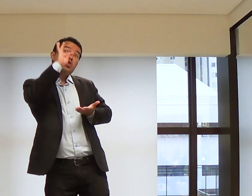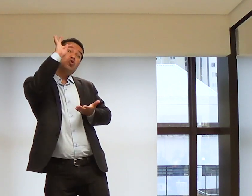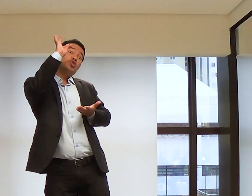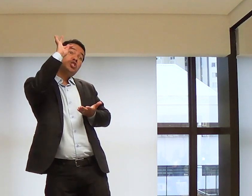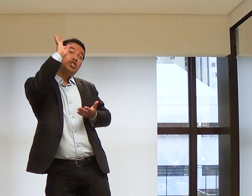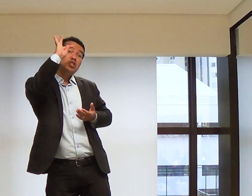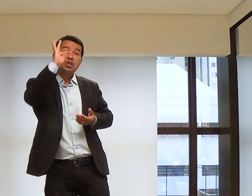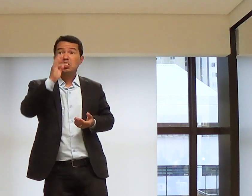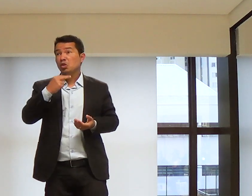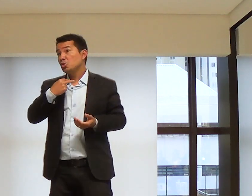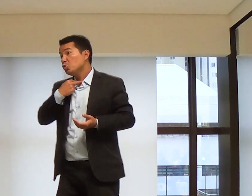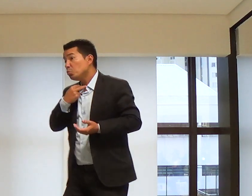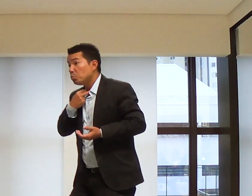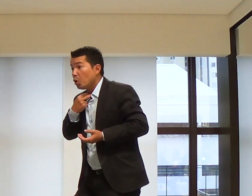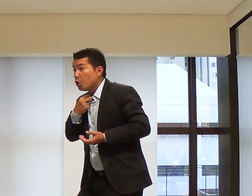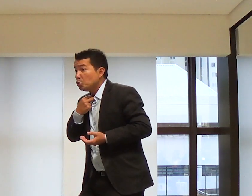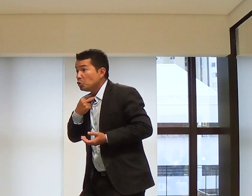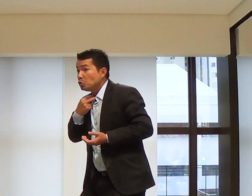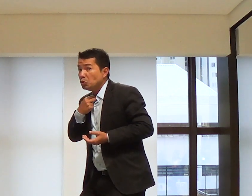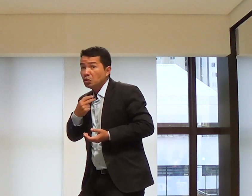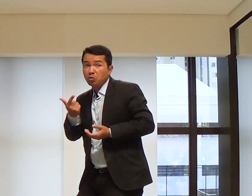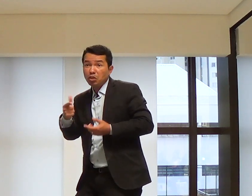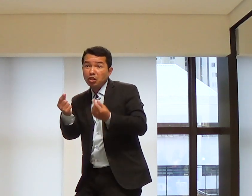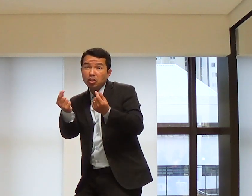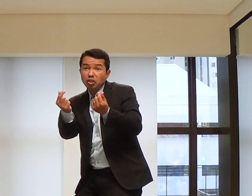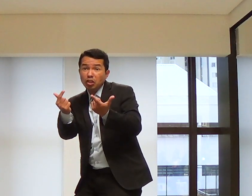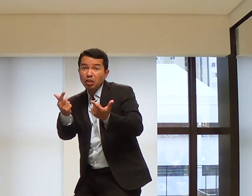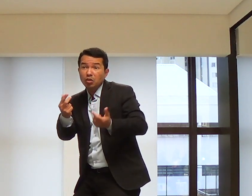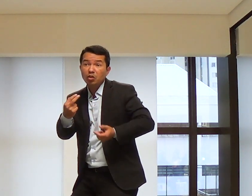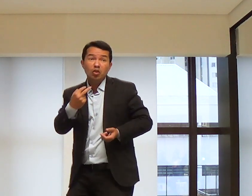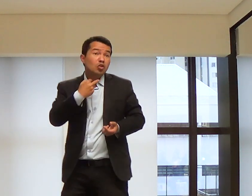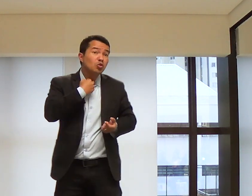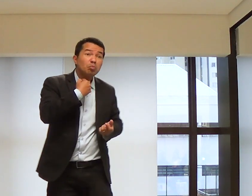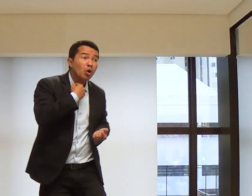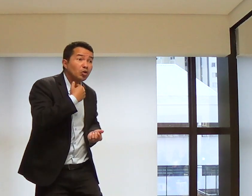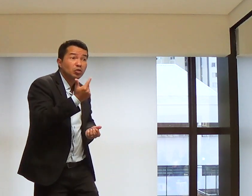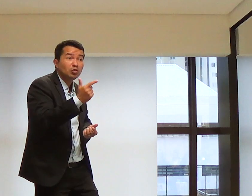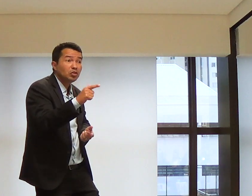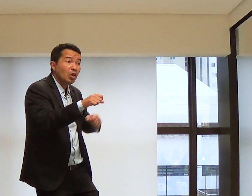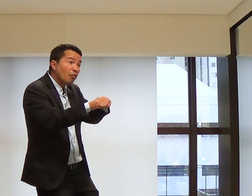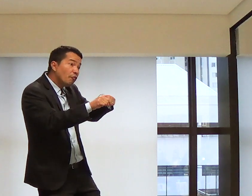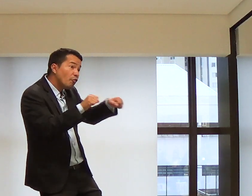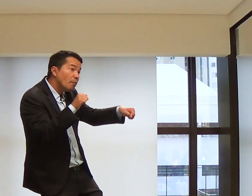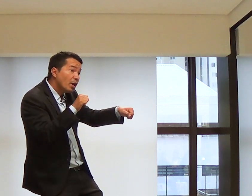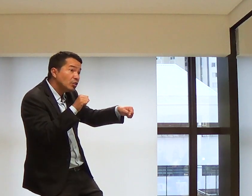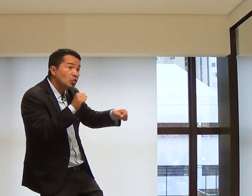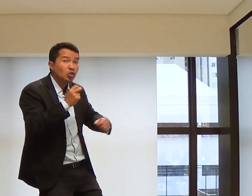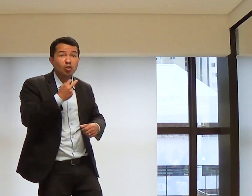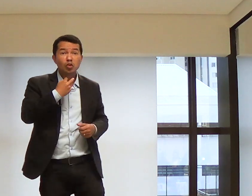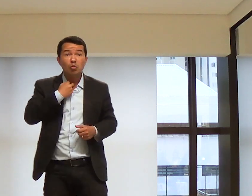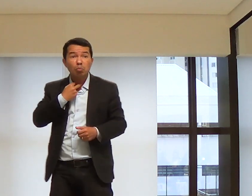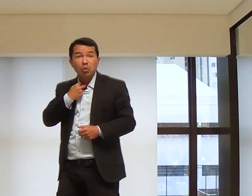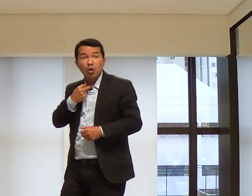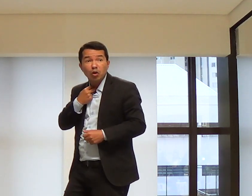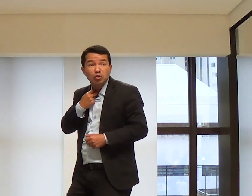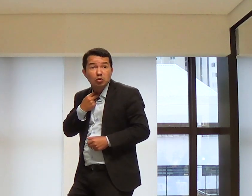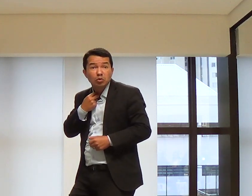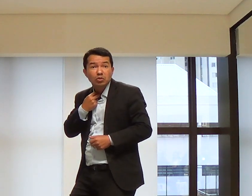Não, não tenho teologia. Ou então, não posso porque não tenho dinheiro. Não posso porque não sou graduado.